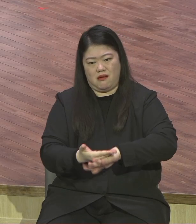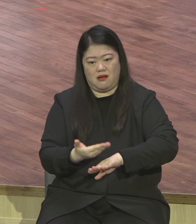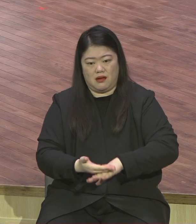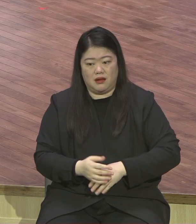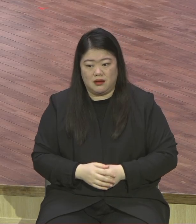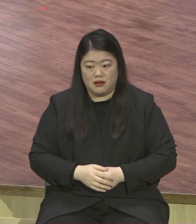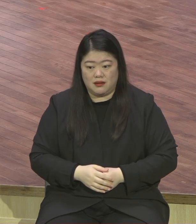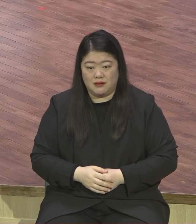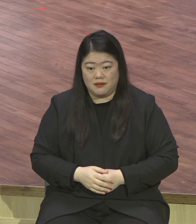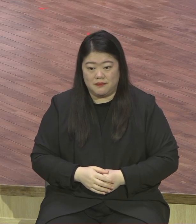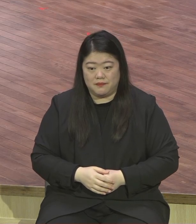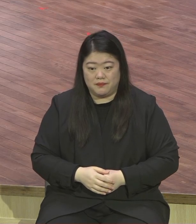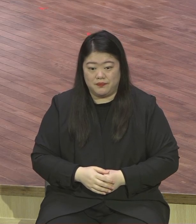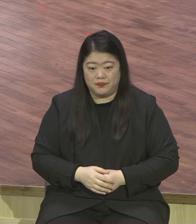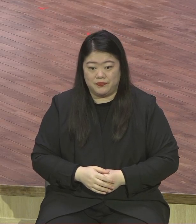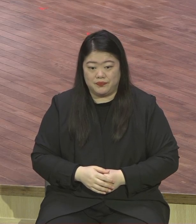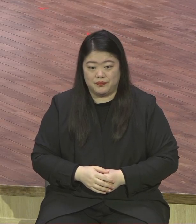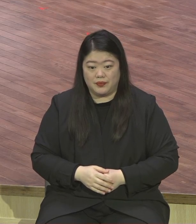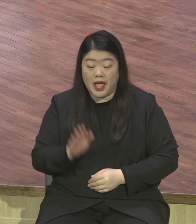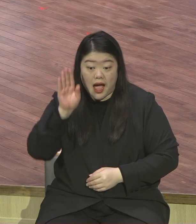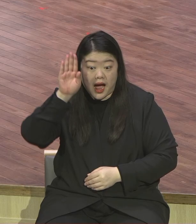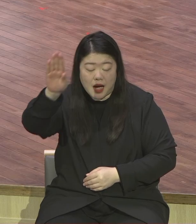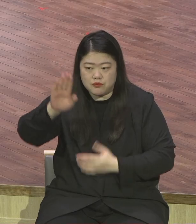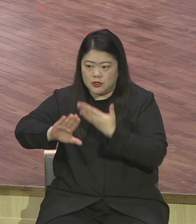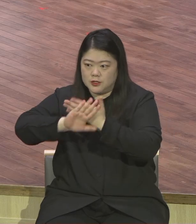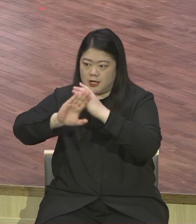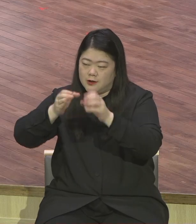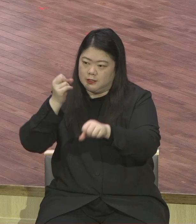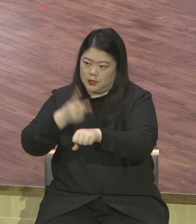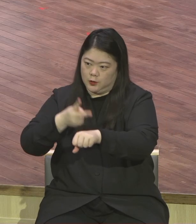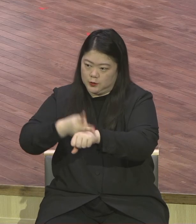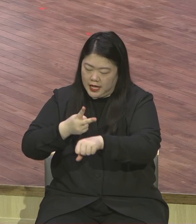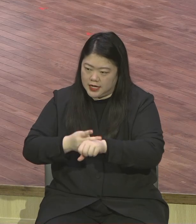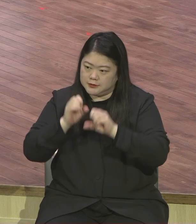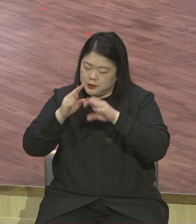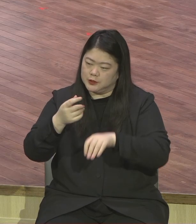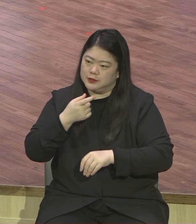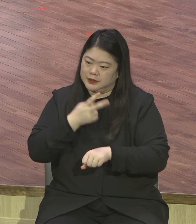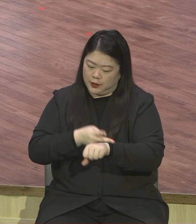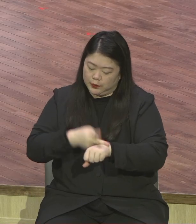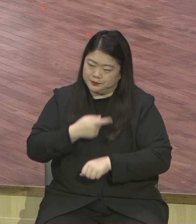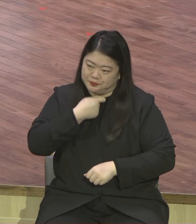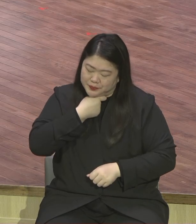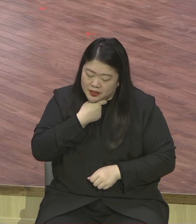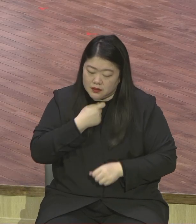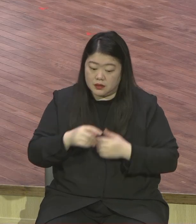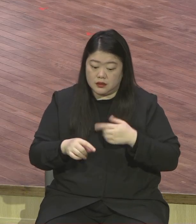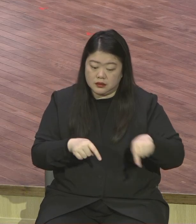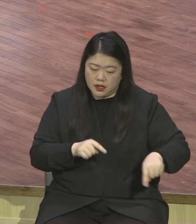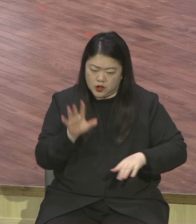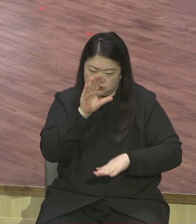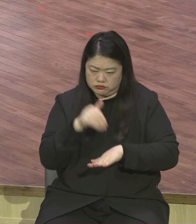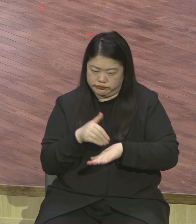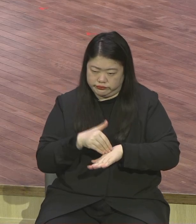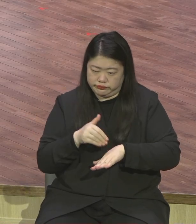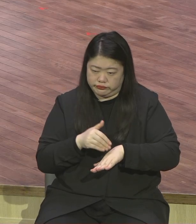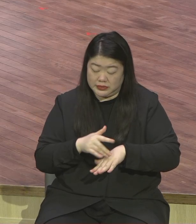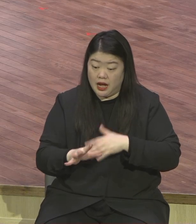나가는데 성교사로 가겠다고 준비하는 이런 랩런트를 어떻게 사날리를 못 건드리지 쫙 노는 게 달라 말이 달라